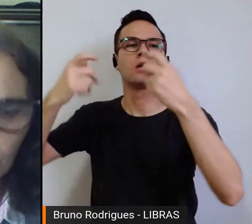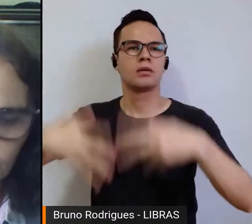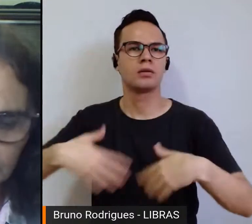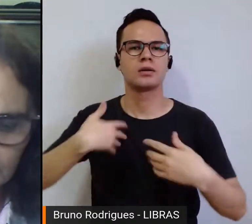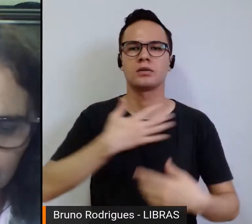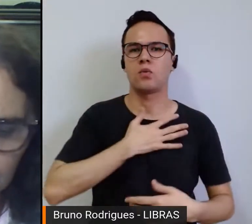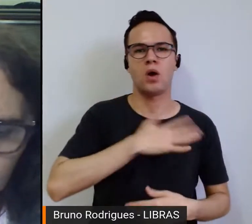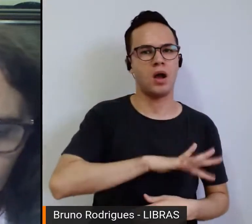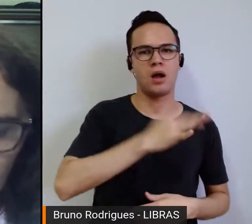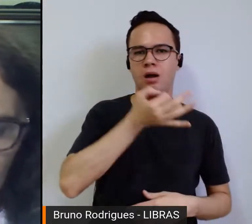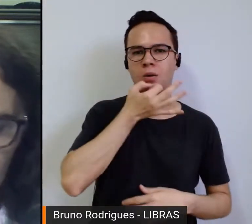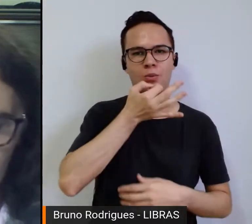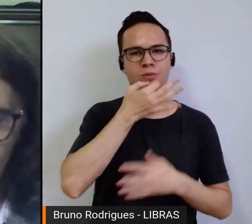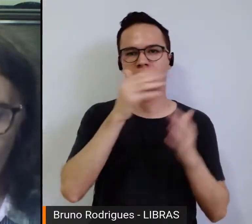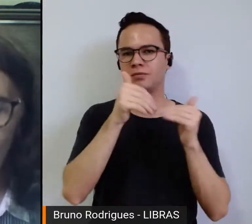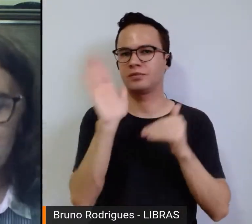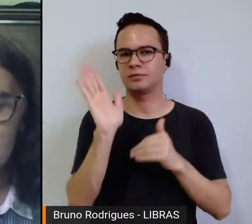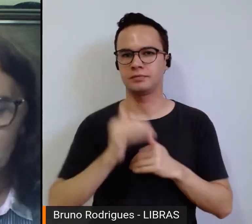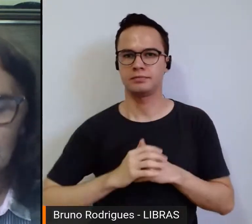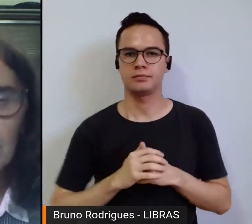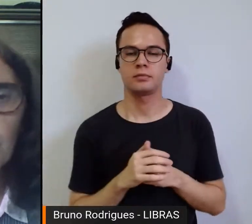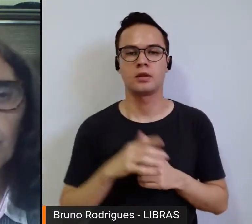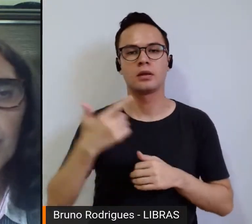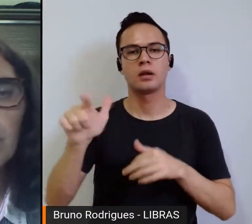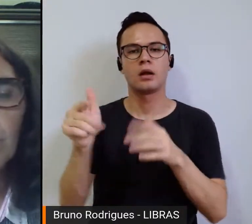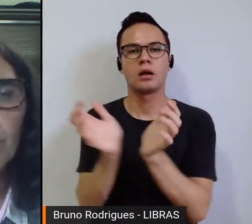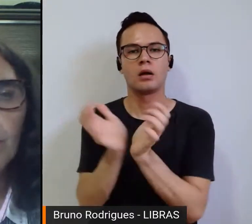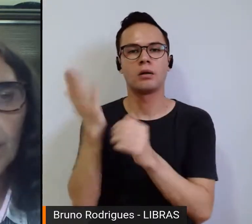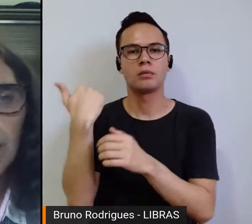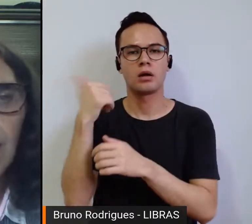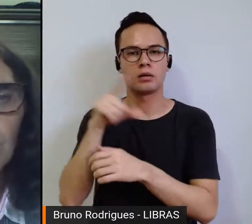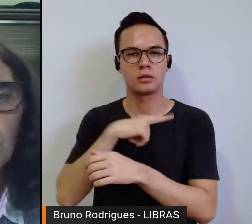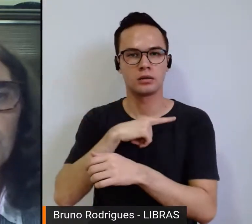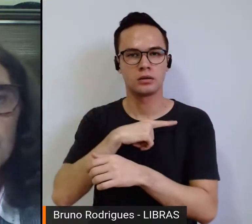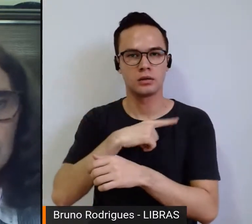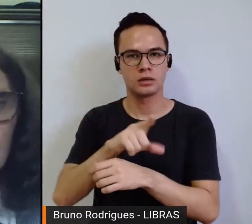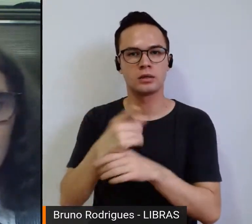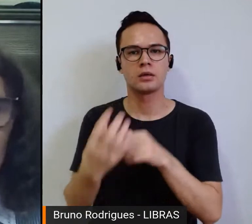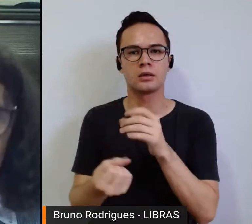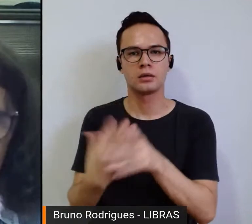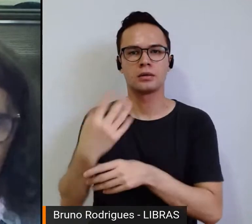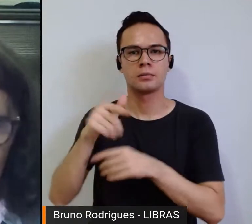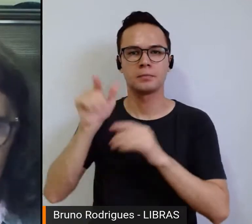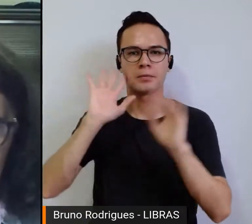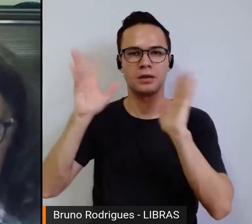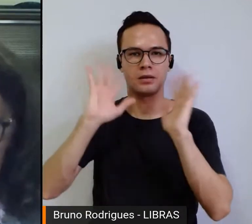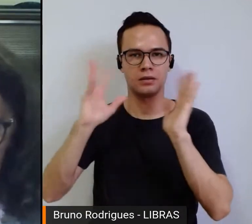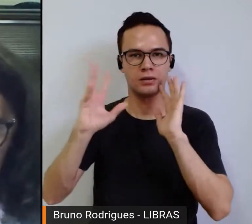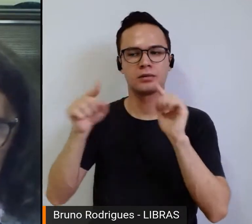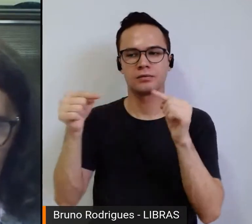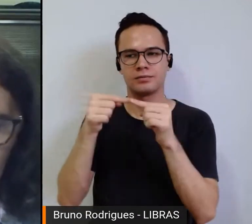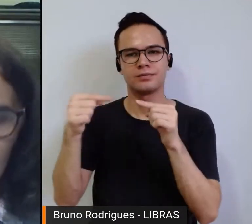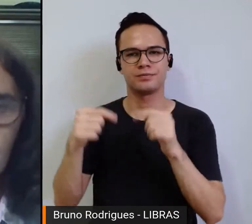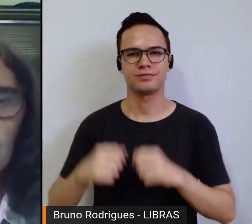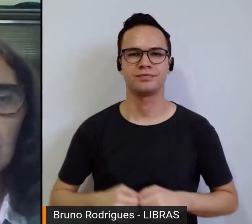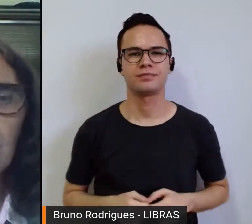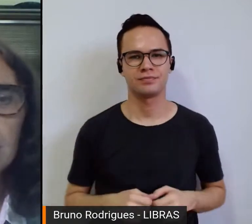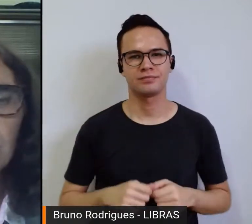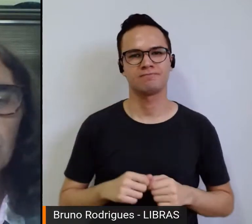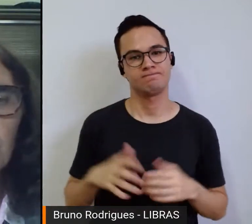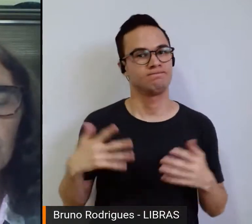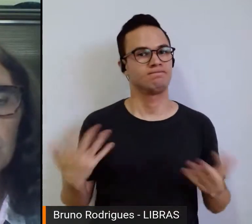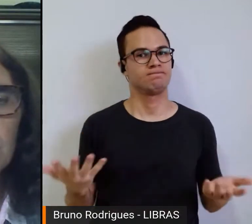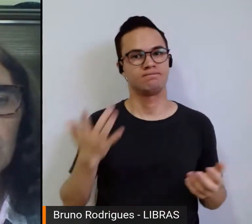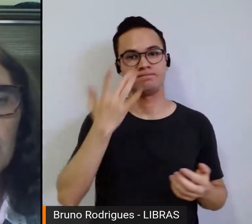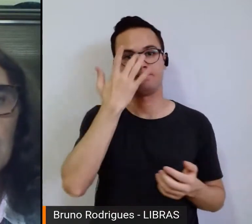seu descontentamento e de uma comissão que naquele movimento foi criado para pensar a modalidade. Enfim,